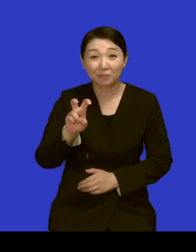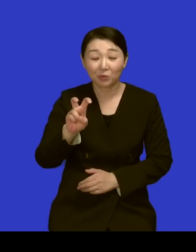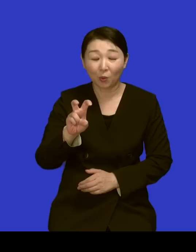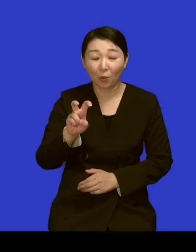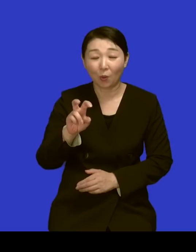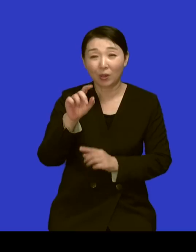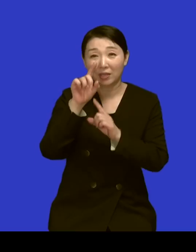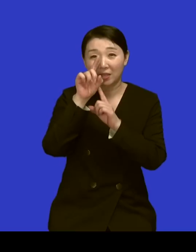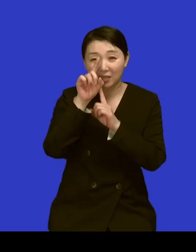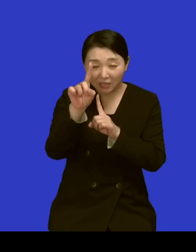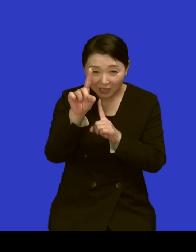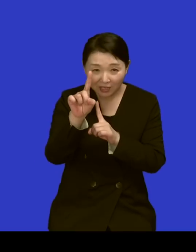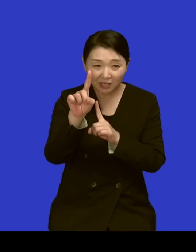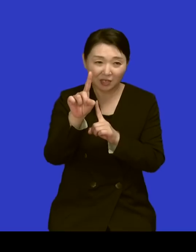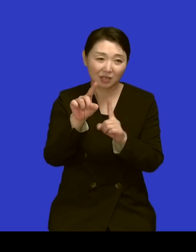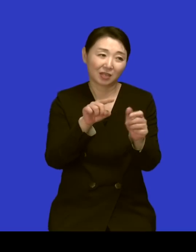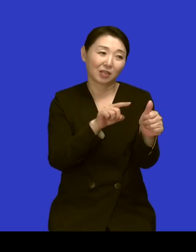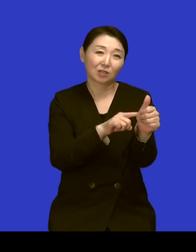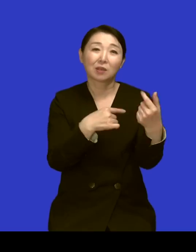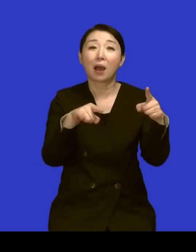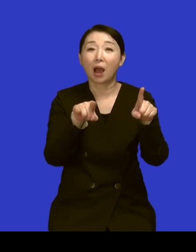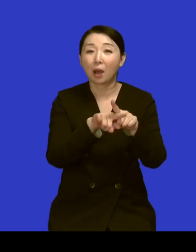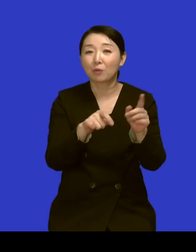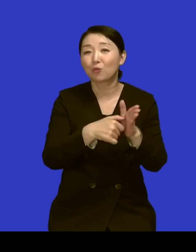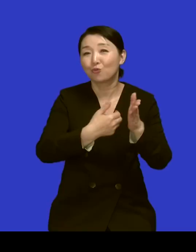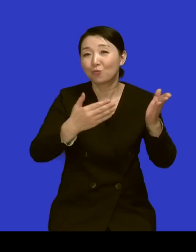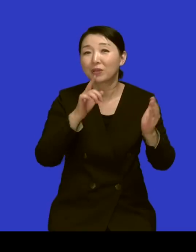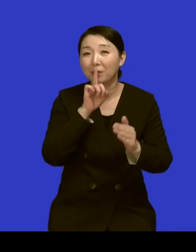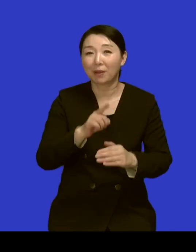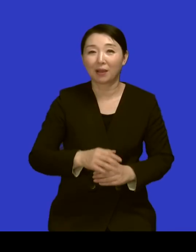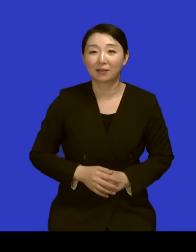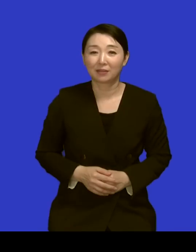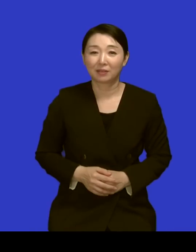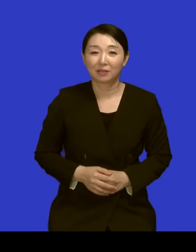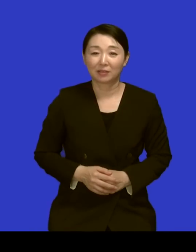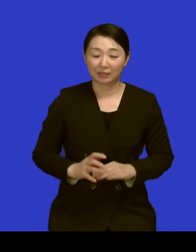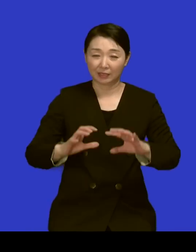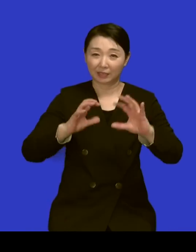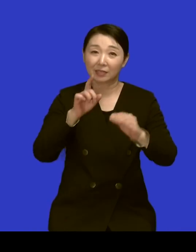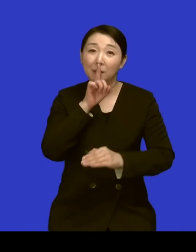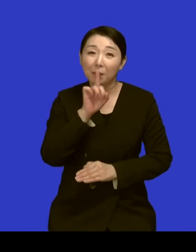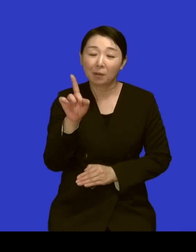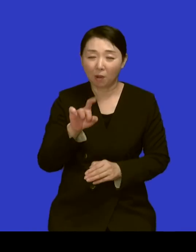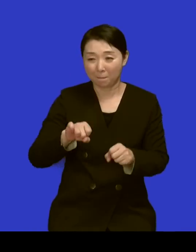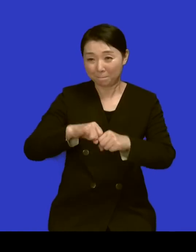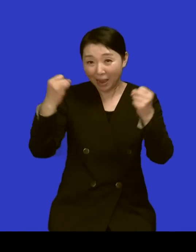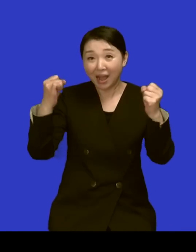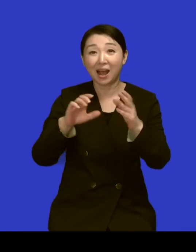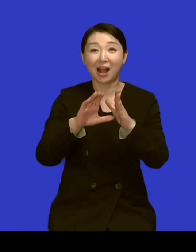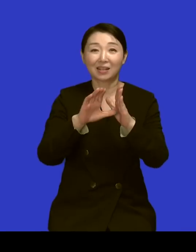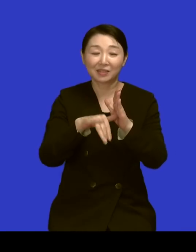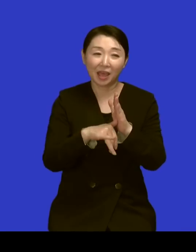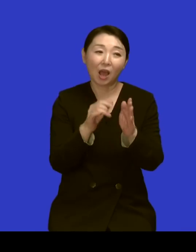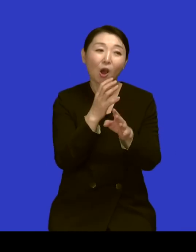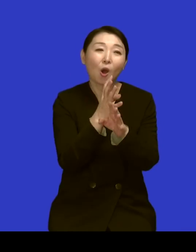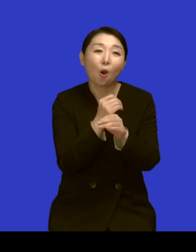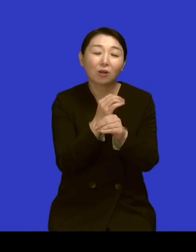저는 기억을 하거든요 선생님 우리 세상 표현대로 흔히 빵 뜨는 순간이 있잖아요 네 언제 선생님의 이름을 처음 세상에 널리